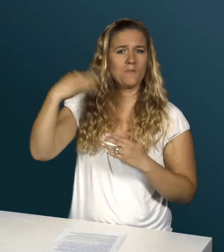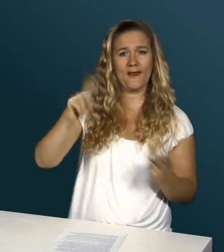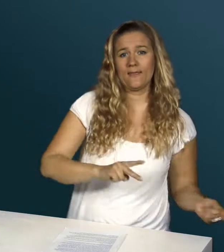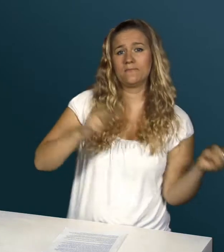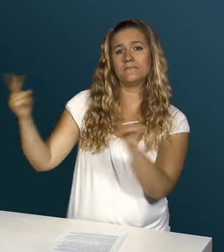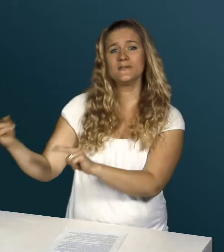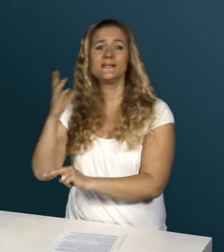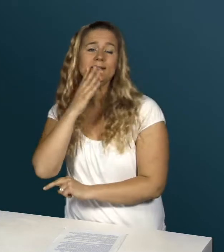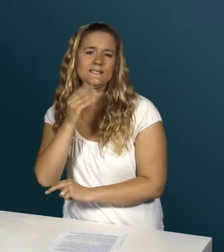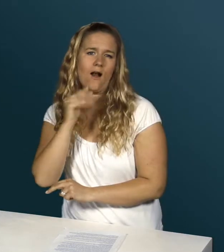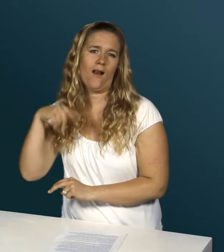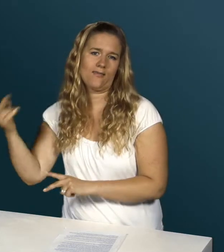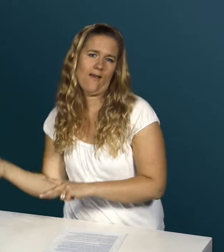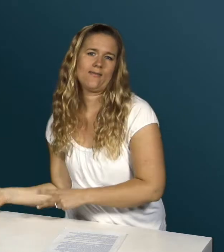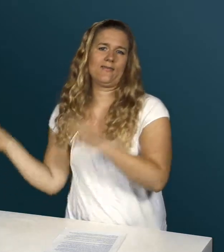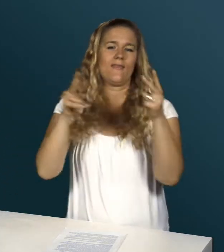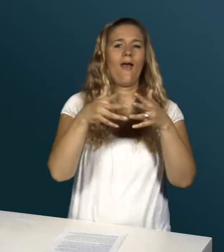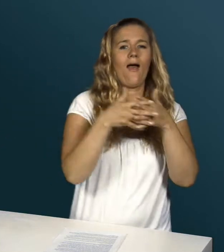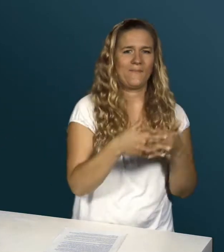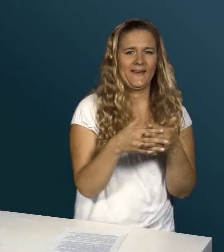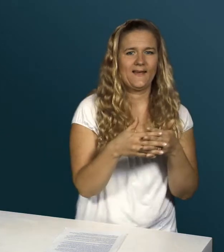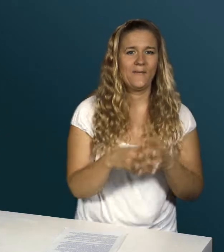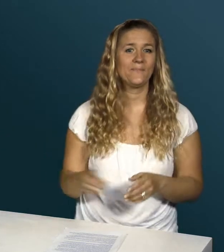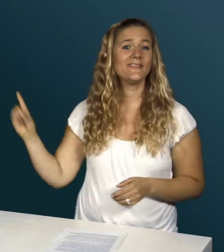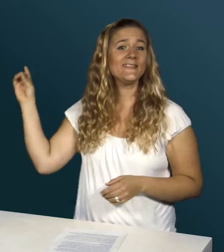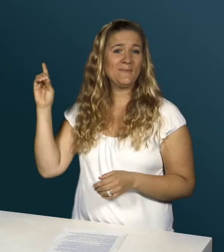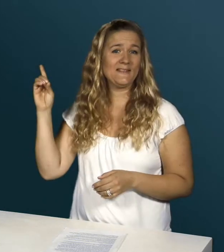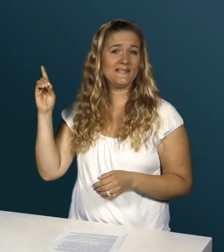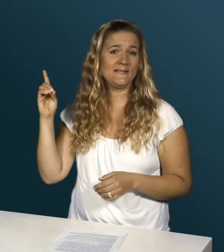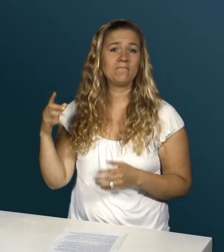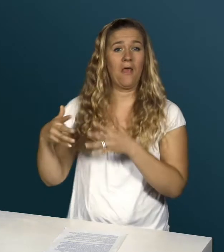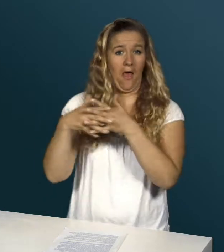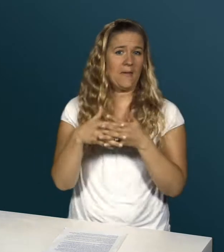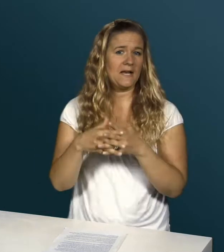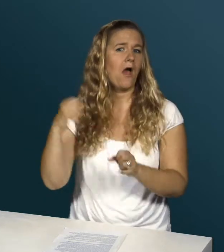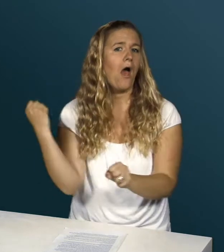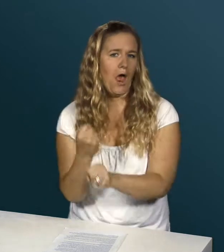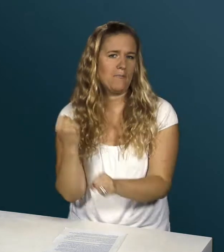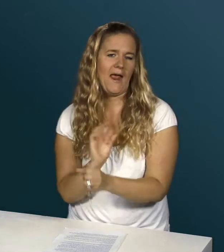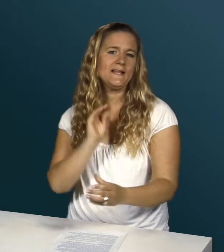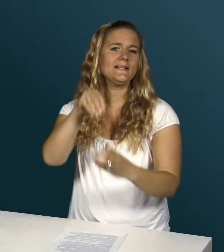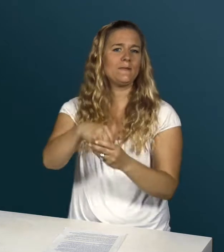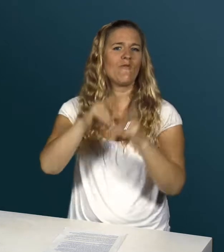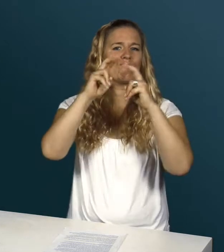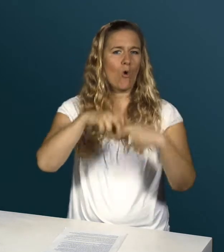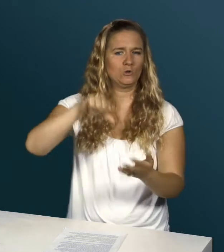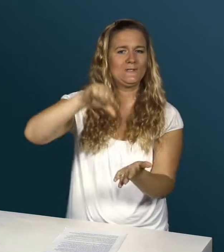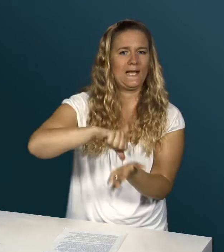übersiedelte später nach Israel und dann nach Amerika. Dort arbeitet er für das Forschungszentrum der grossen Firma